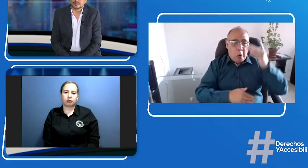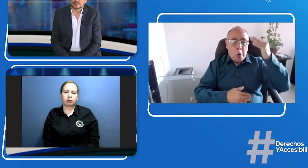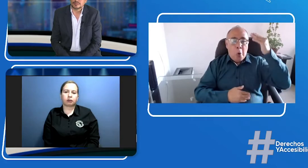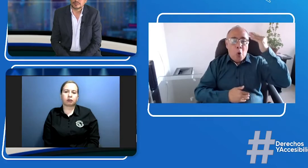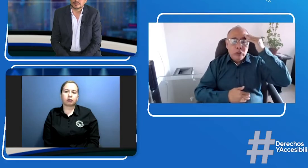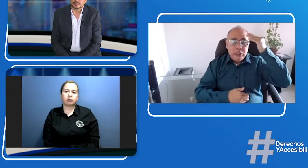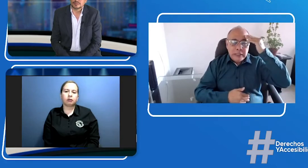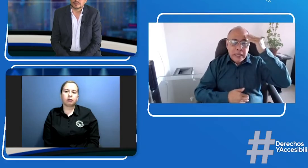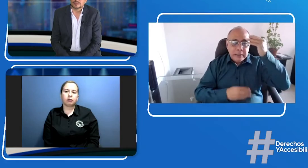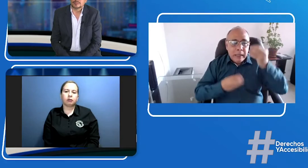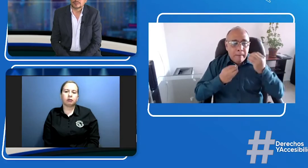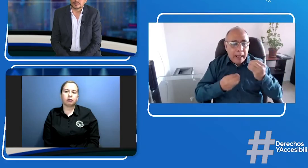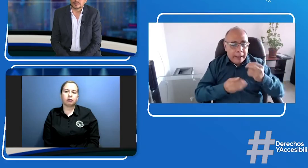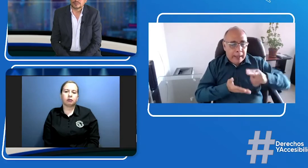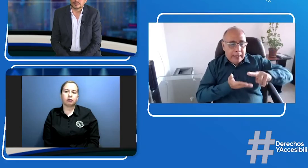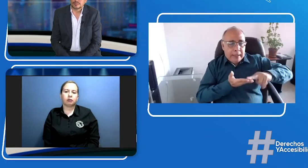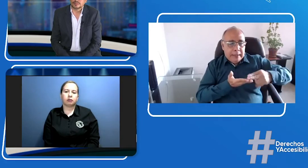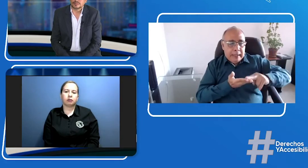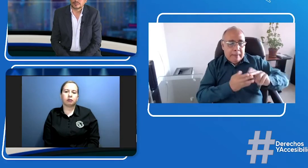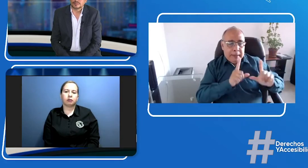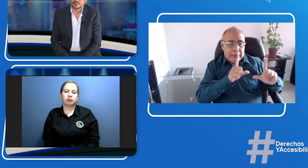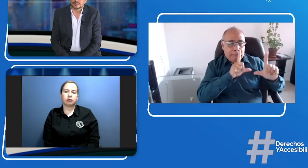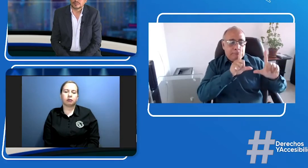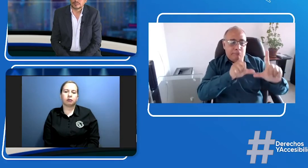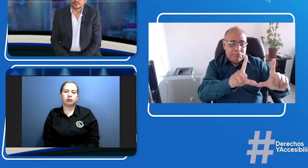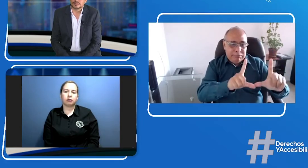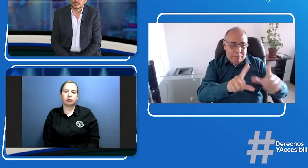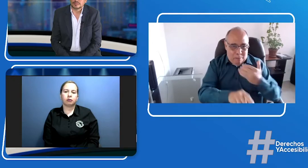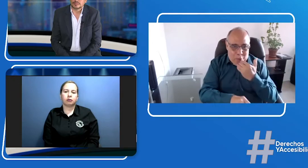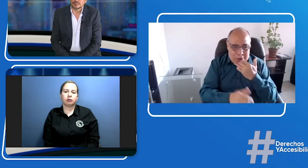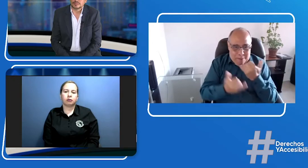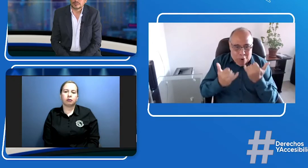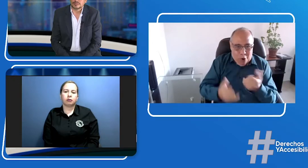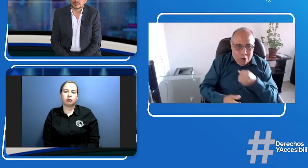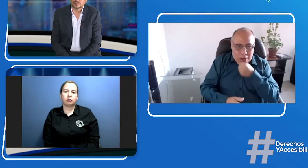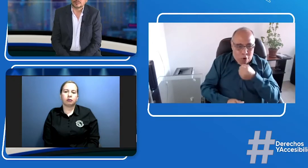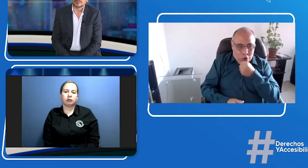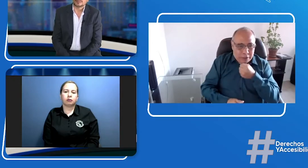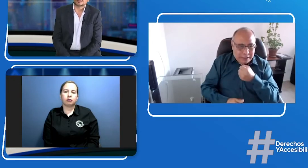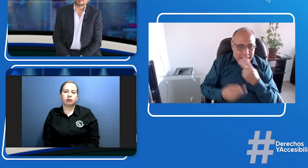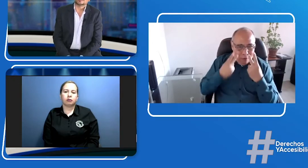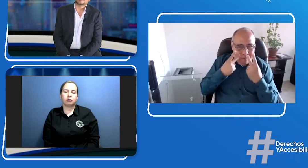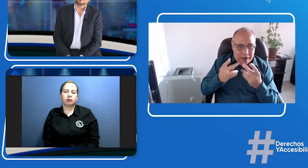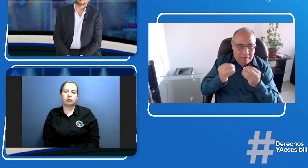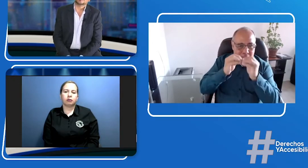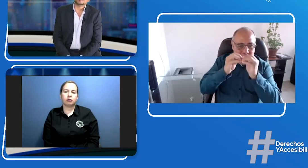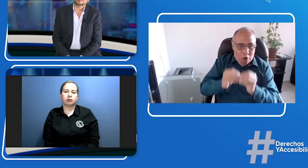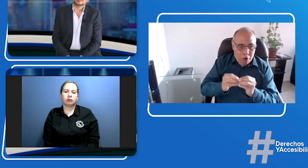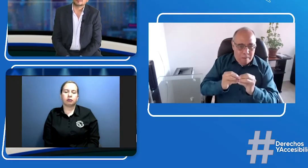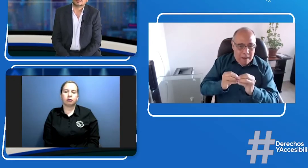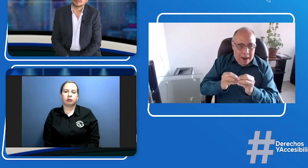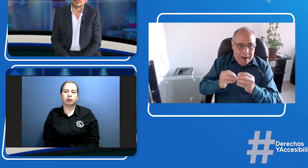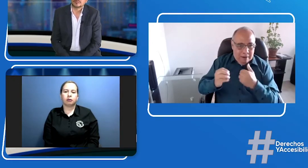información hay muchas entidades que son conscientes de que este tipo de información lo hacen